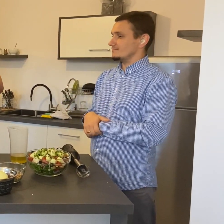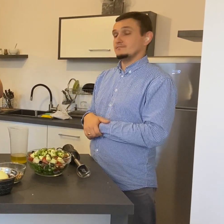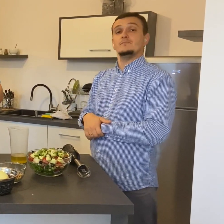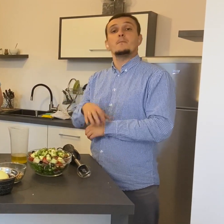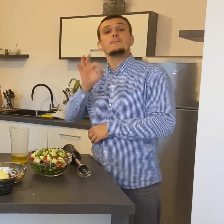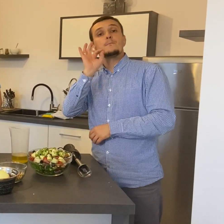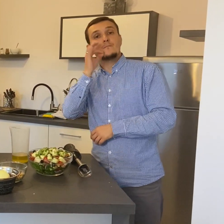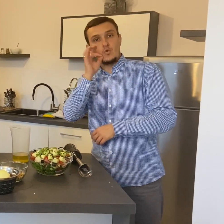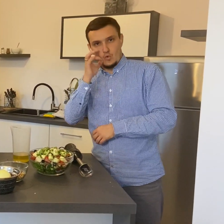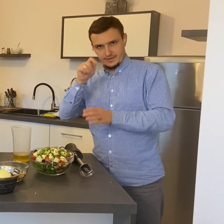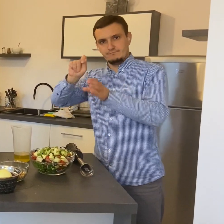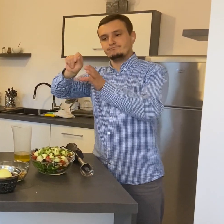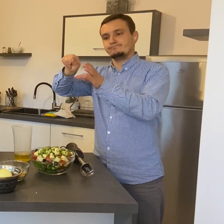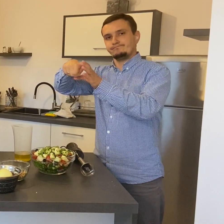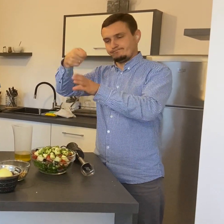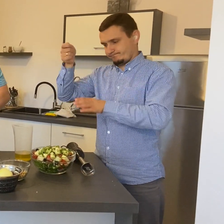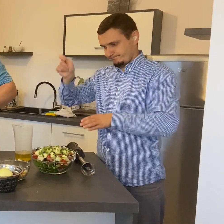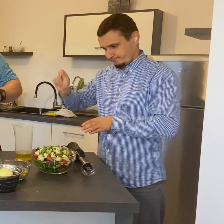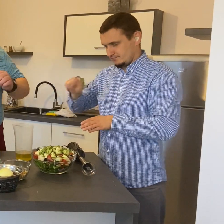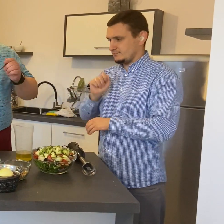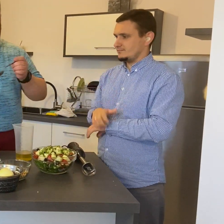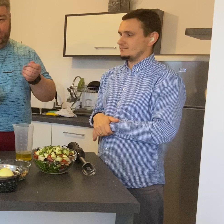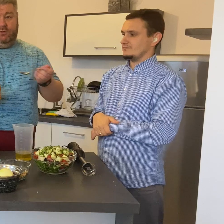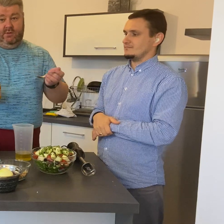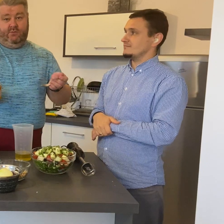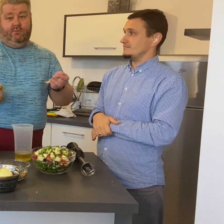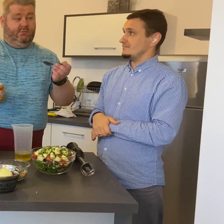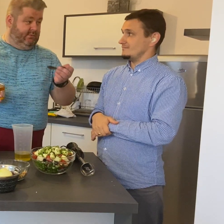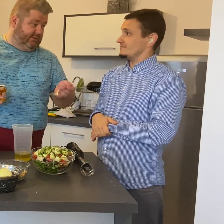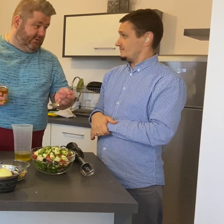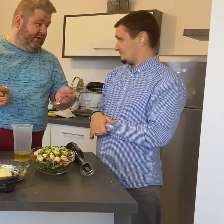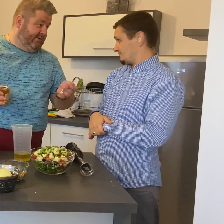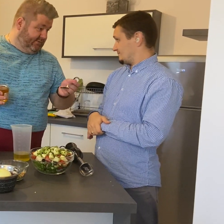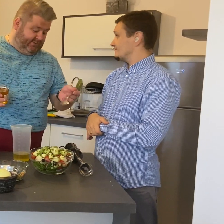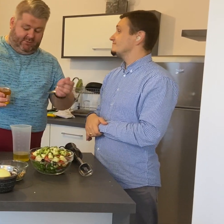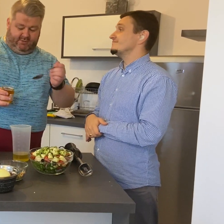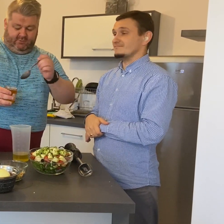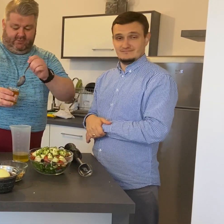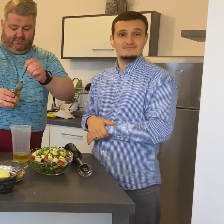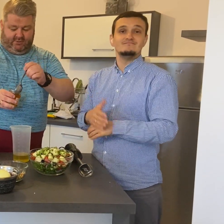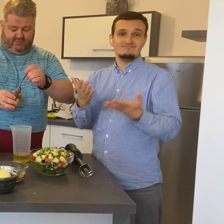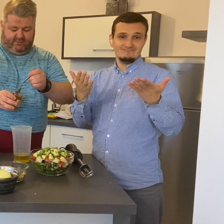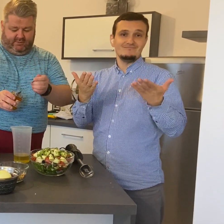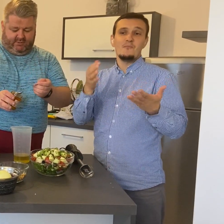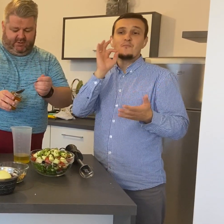czyli znowu zdrowa słodycz do naszej salatki.